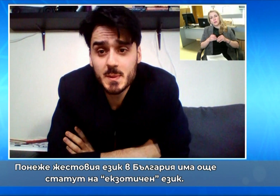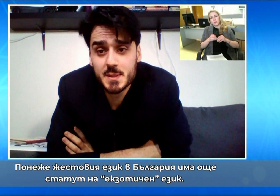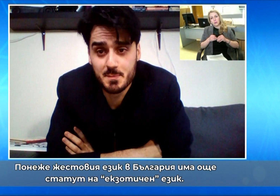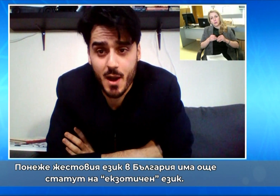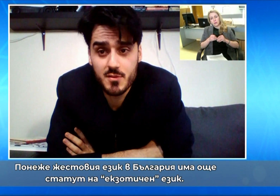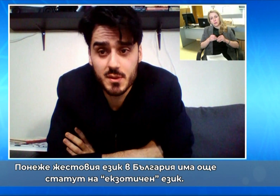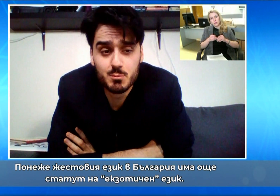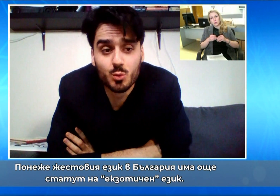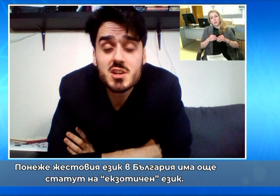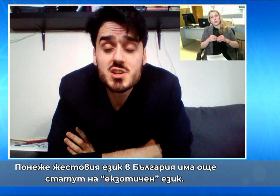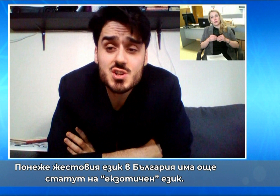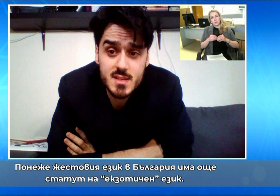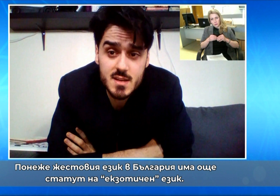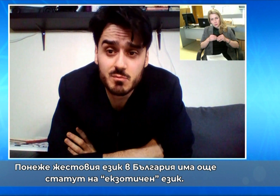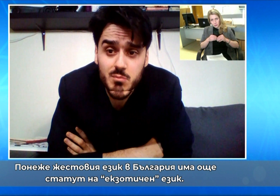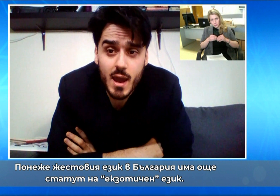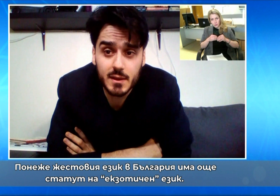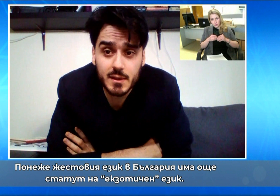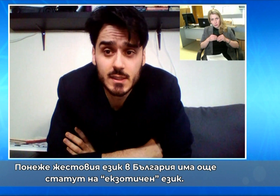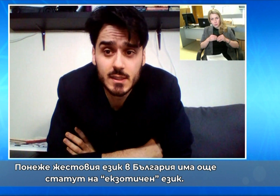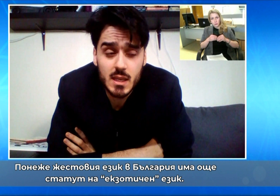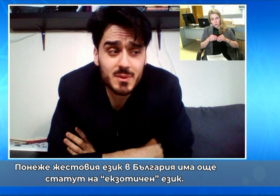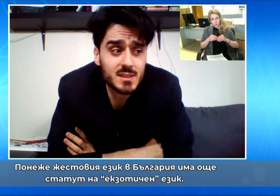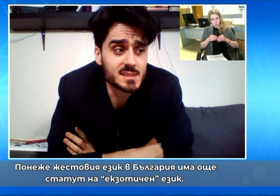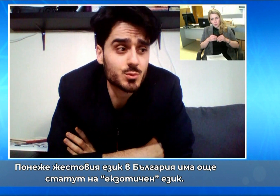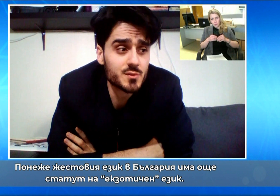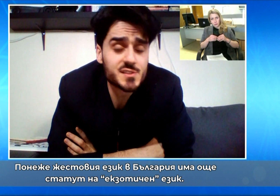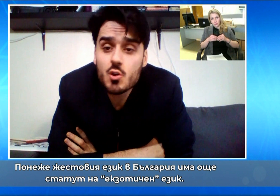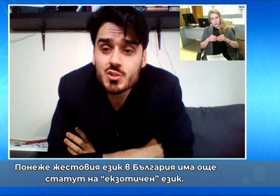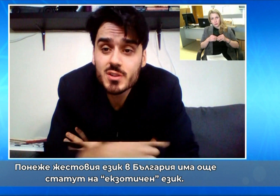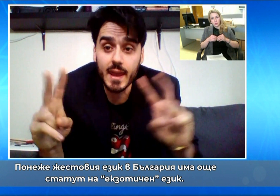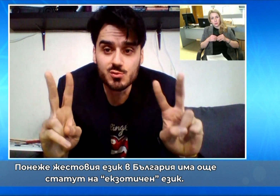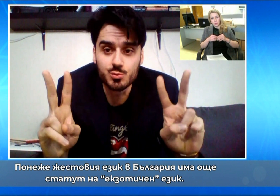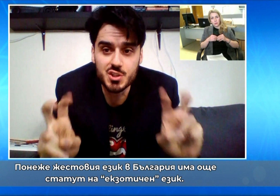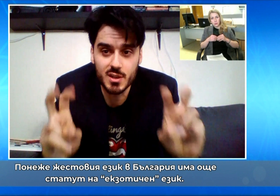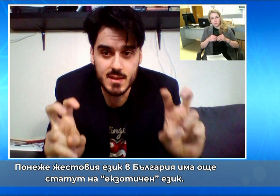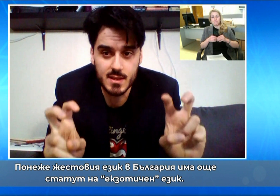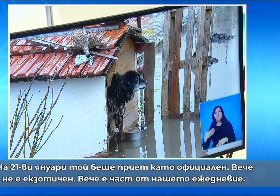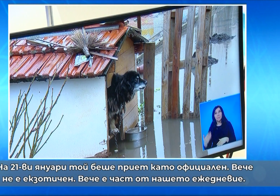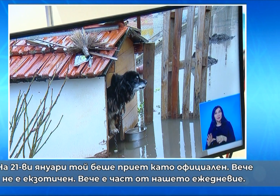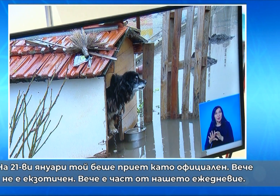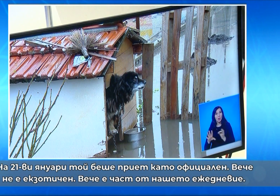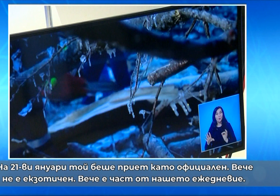направим, понеже жестовия език в България има статут все още на екзотичен език. На 21 януарий,